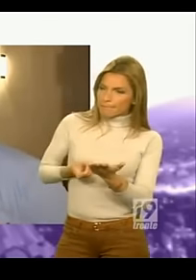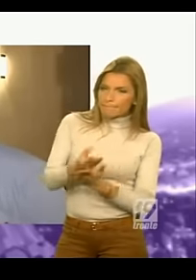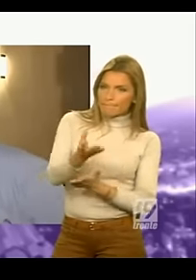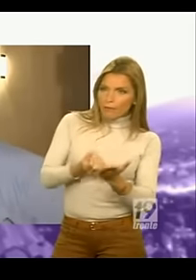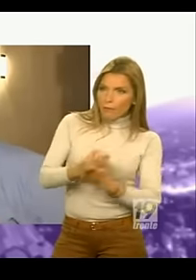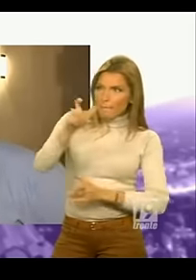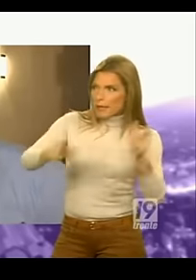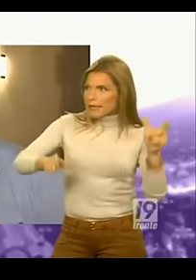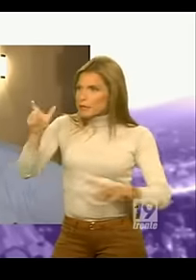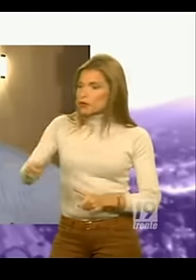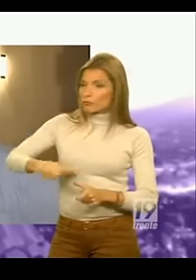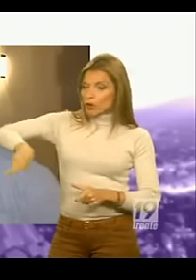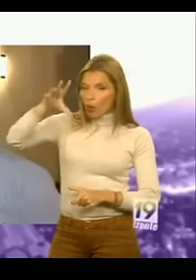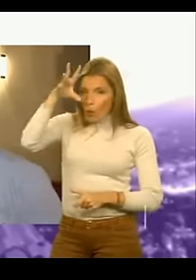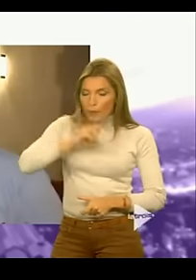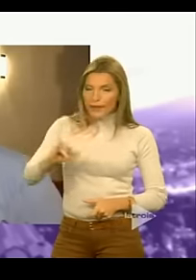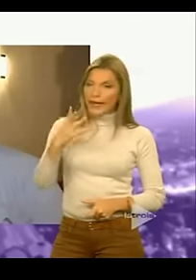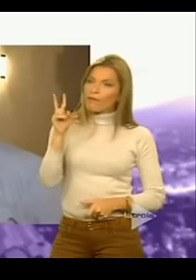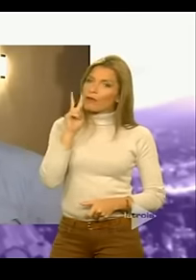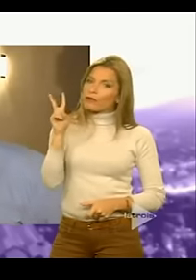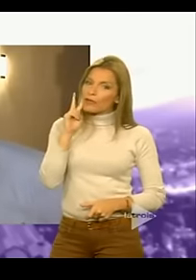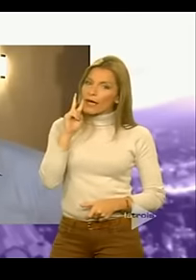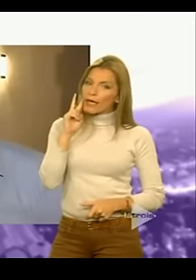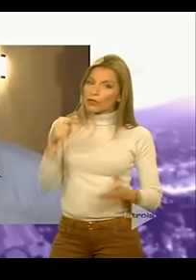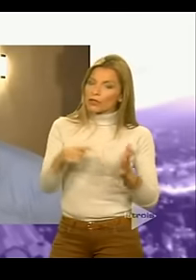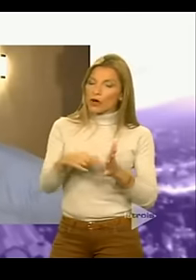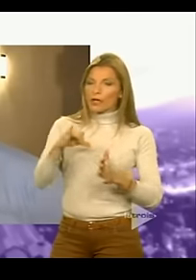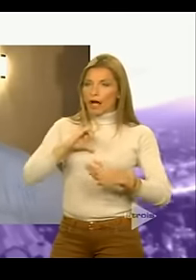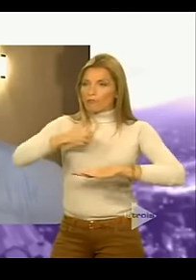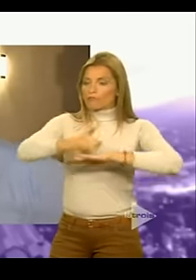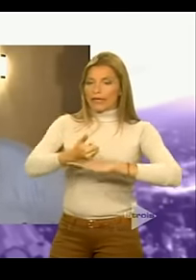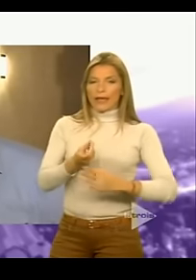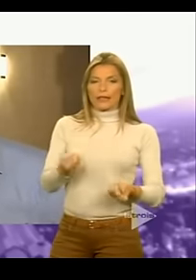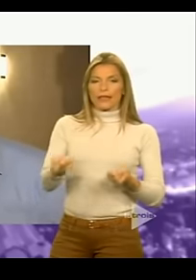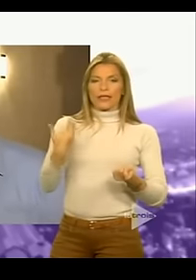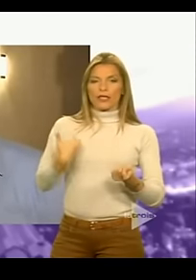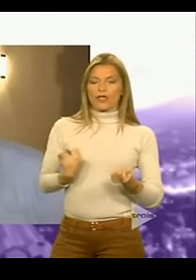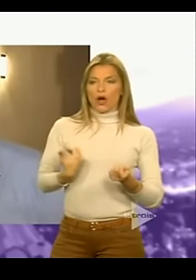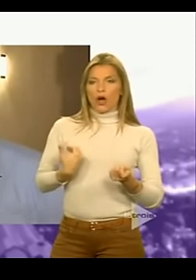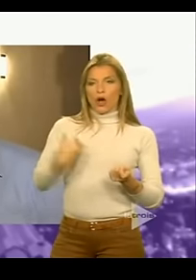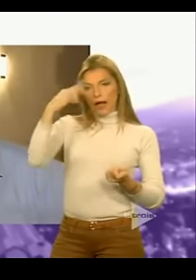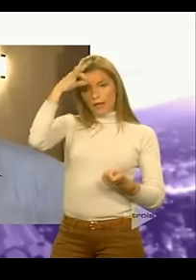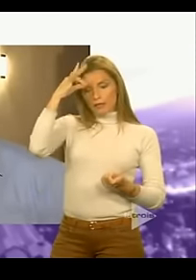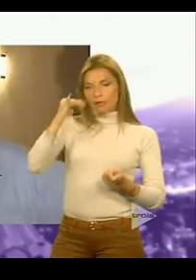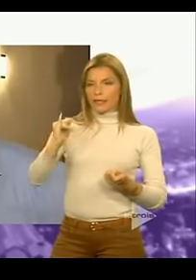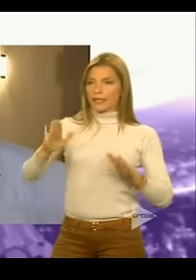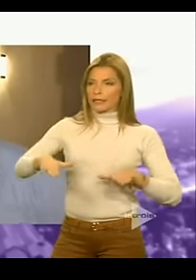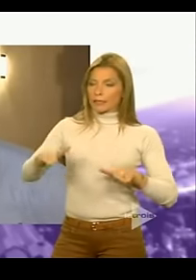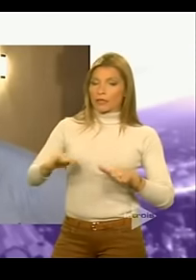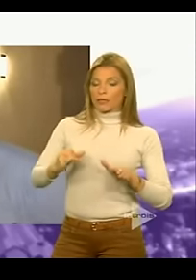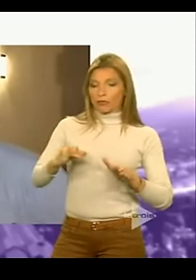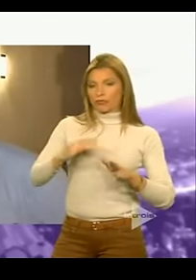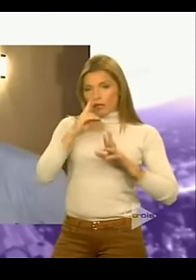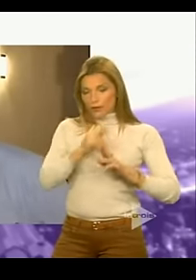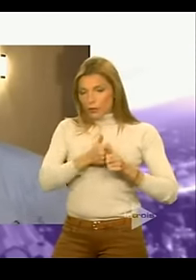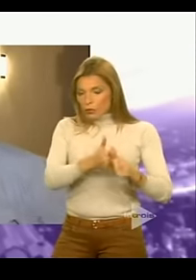quel est'avantage d'avoir des dirigeants islamiques et des lois islamiques.